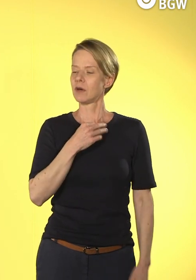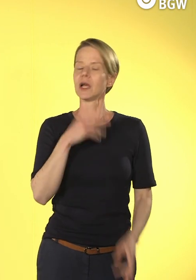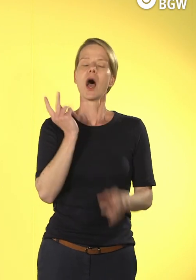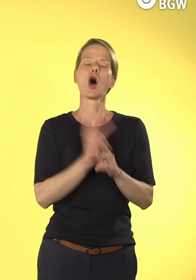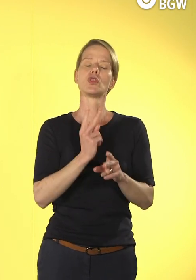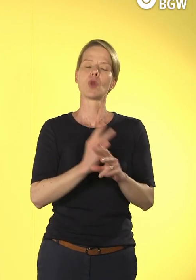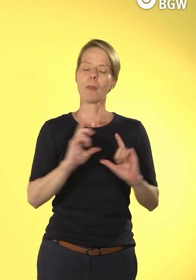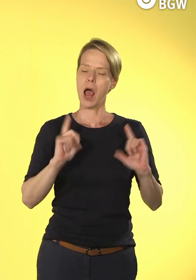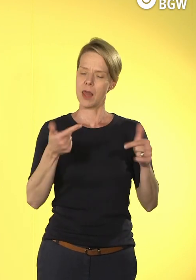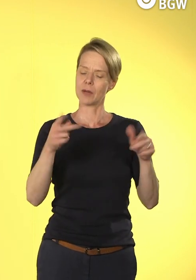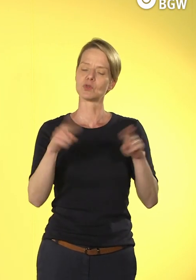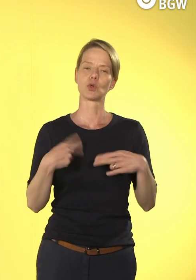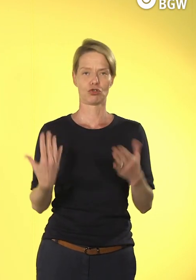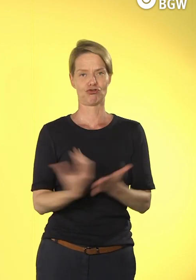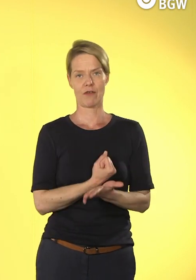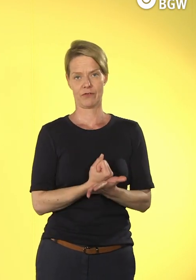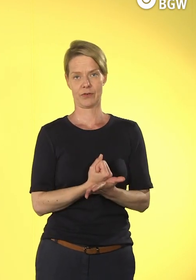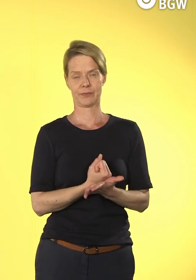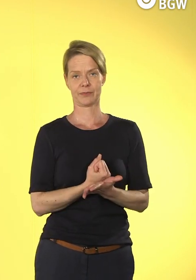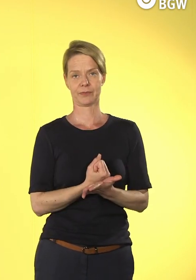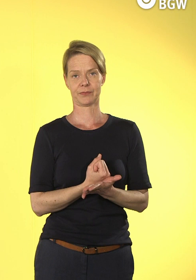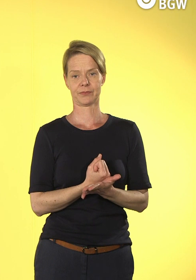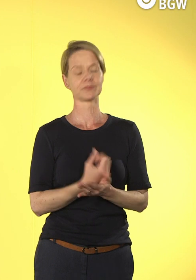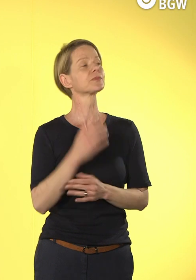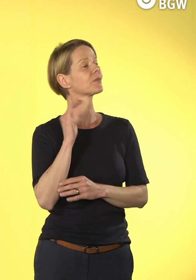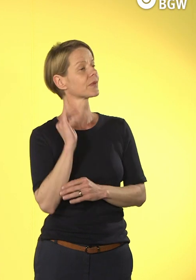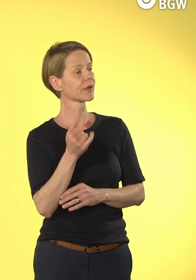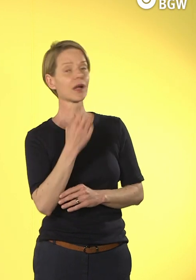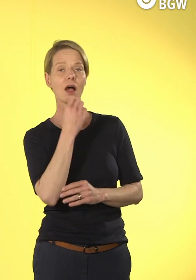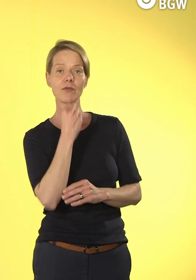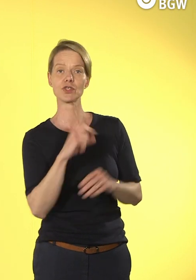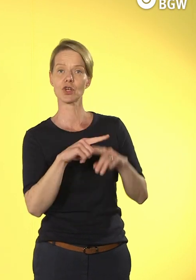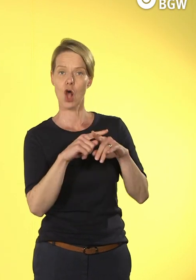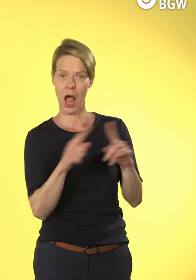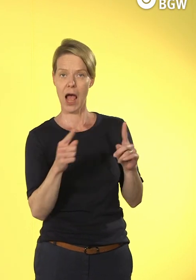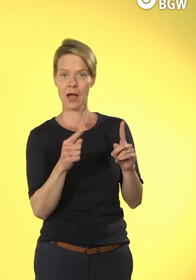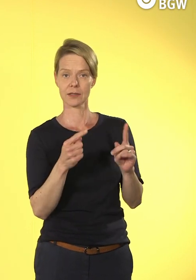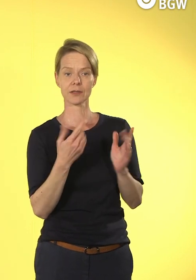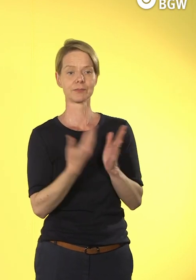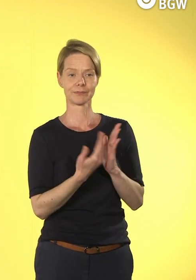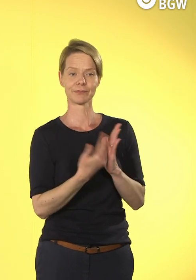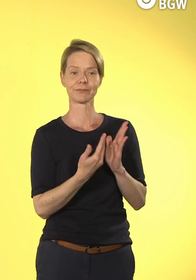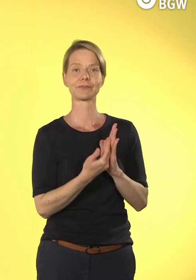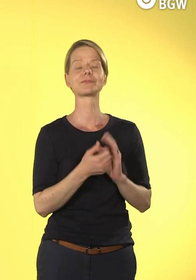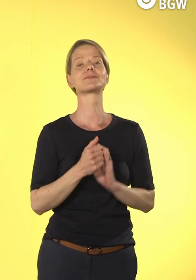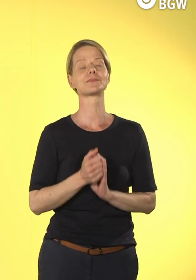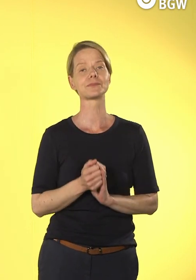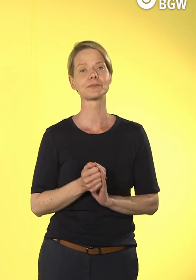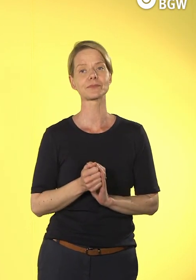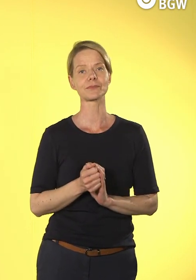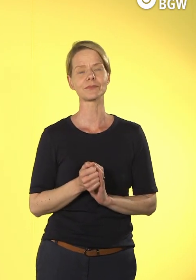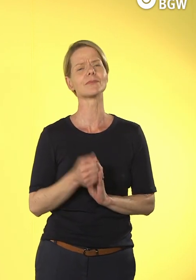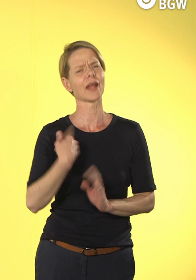Ich würde mal ein anderes Beispiel noch nennen. Bei der Mitarbeitenden-Sicht sehen Sie auf der Folie das Thema Fluch und Segen. Wir wissen natürlich, dass